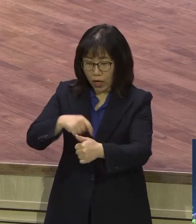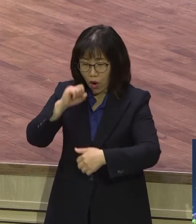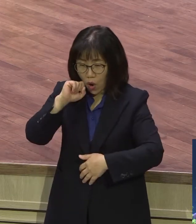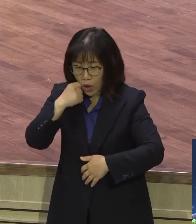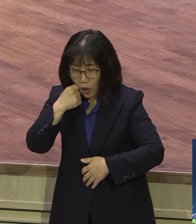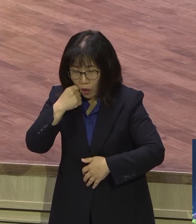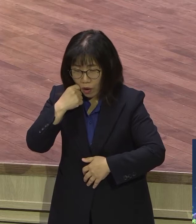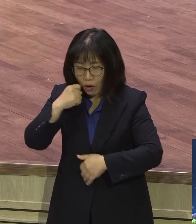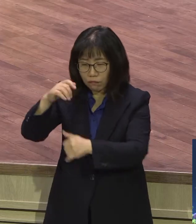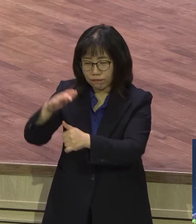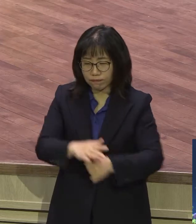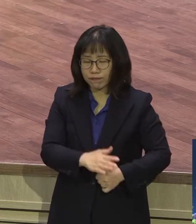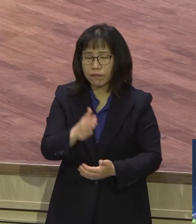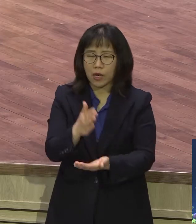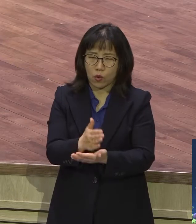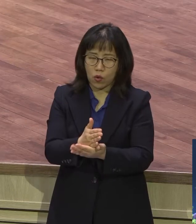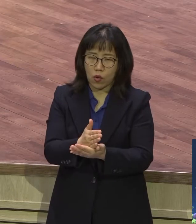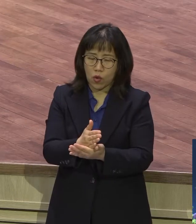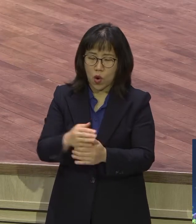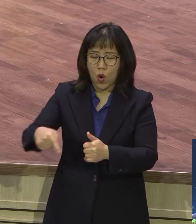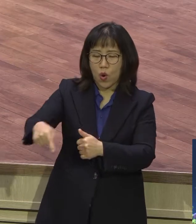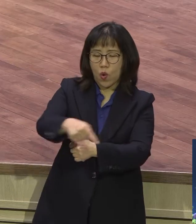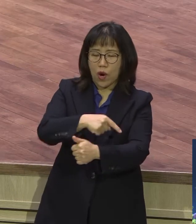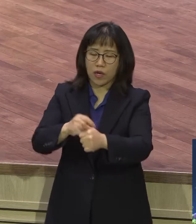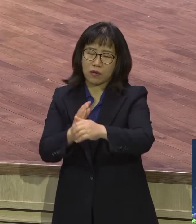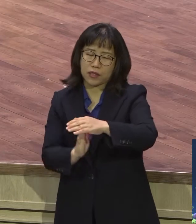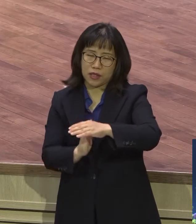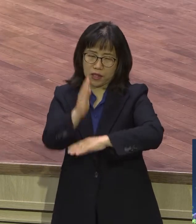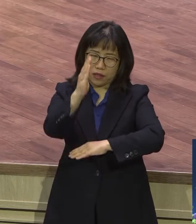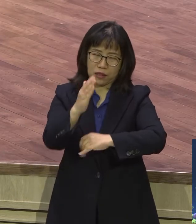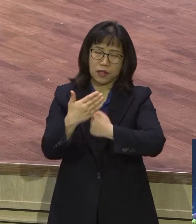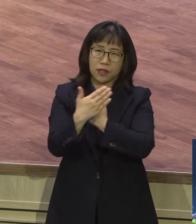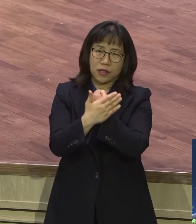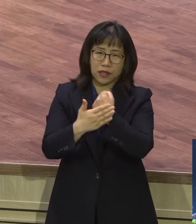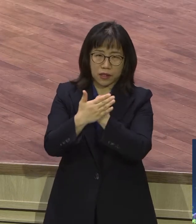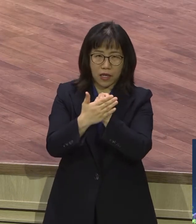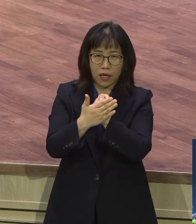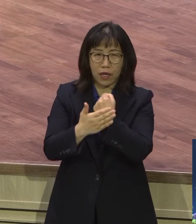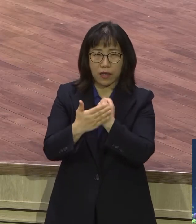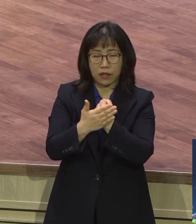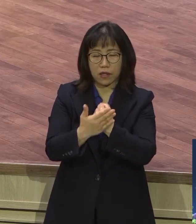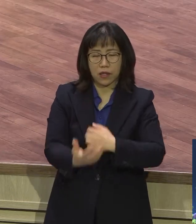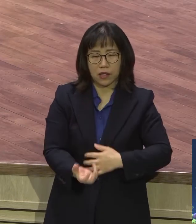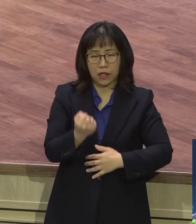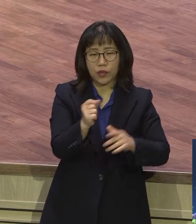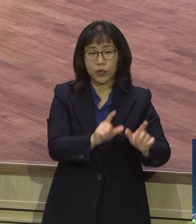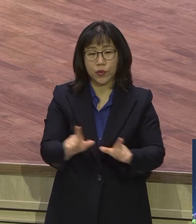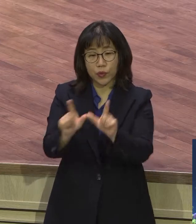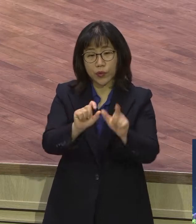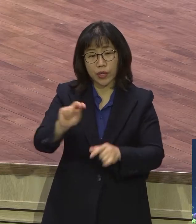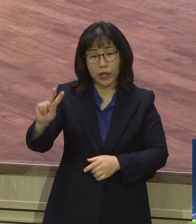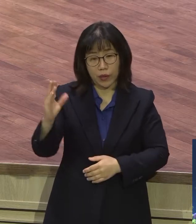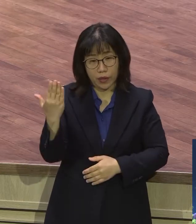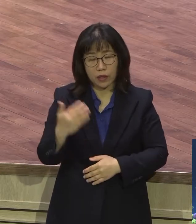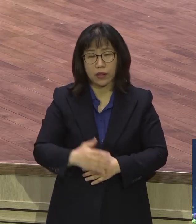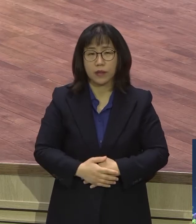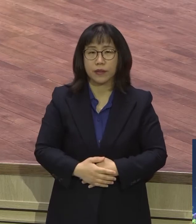여러분이 은혜의식 속에 들어가야 된다. 하나님의 은혜가 하나님의